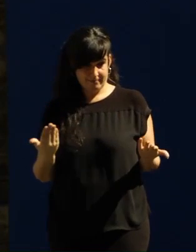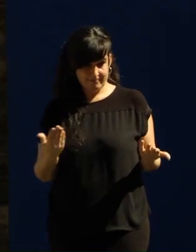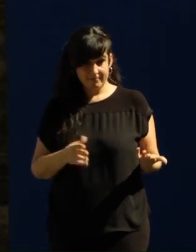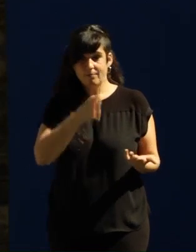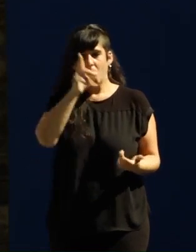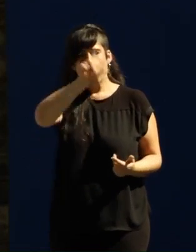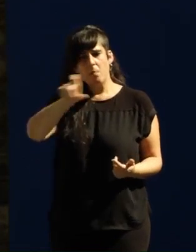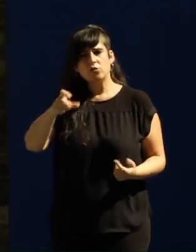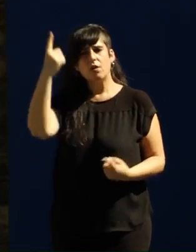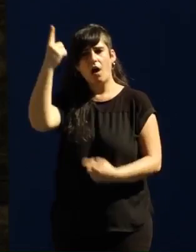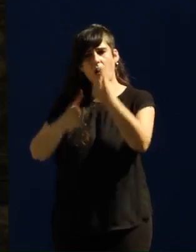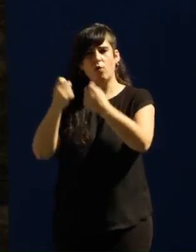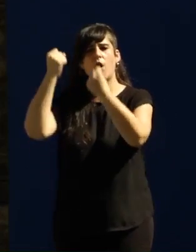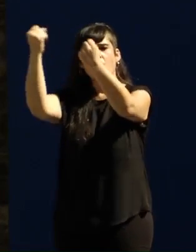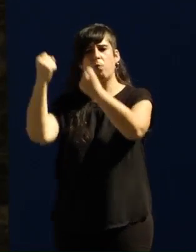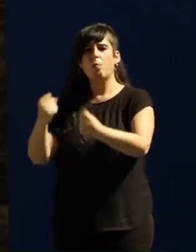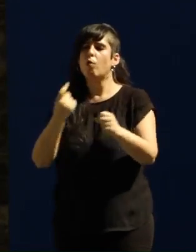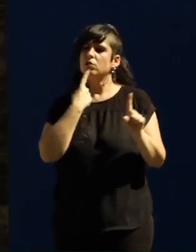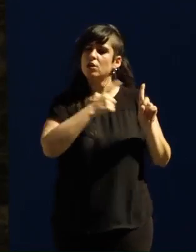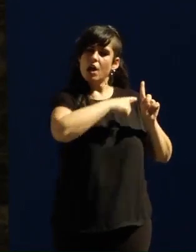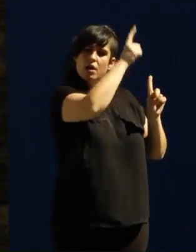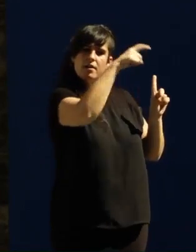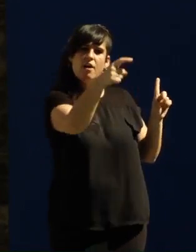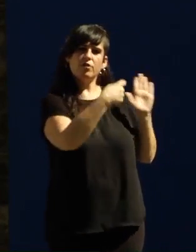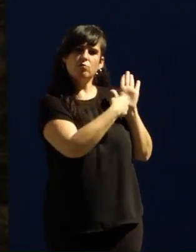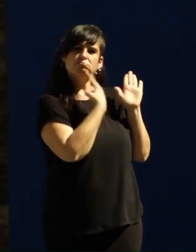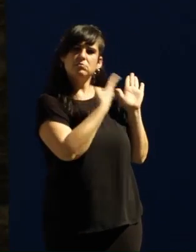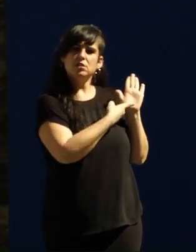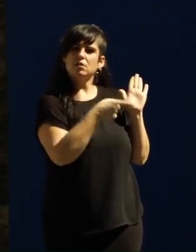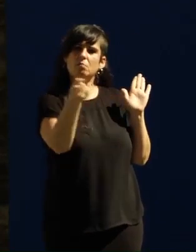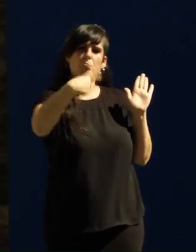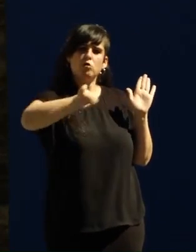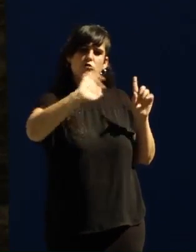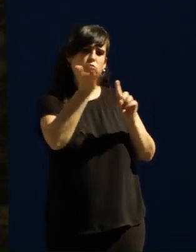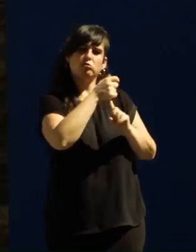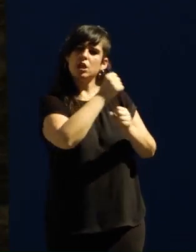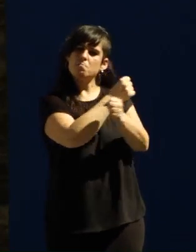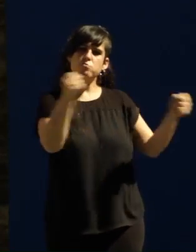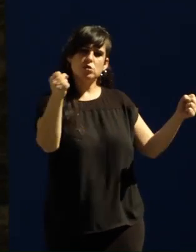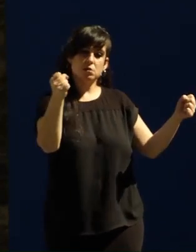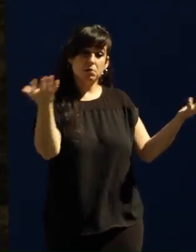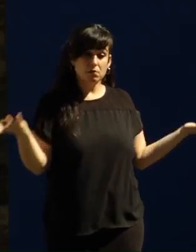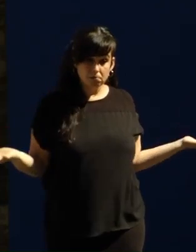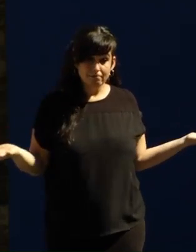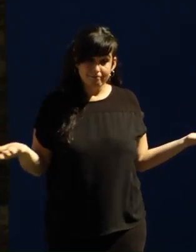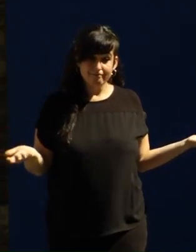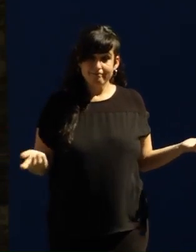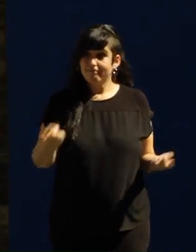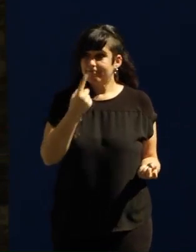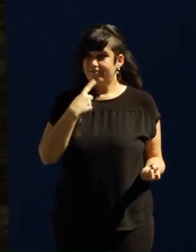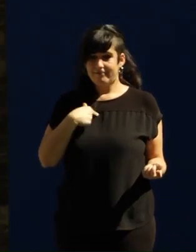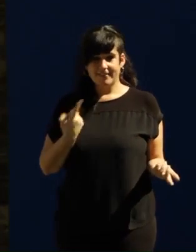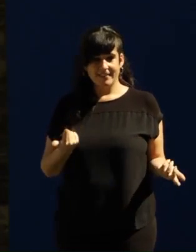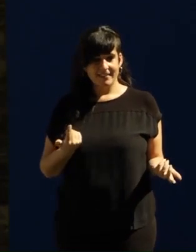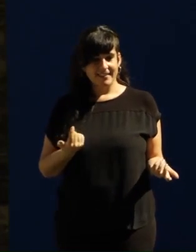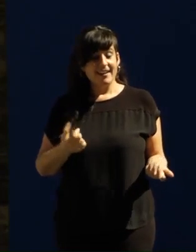experto que salió muy serio, nos enseñó unos gráficos y nos dijo que va a ser posible. Nunca iba a ser posible que ganáramos algunas de las principales ciudades